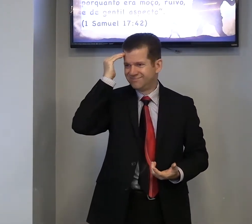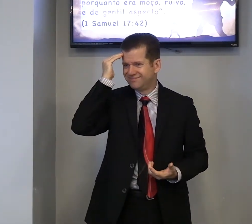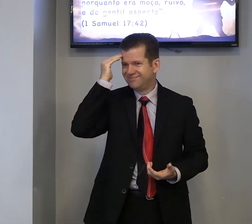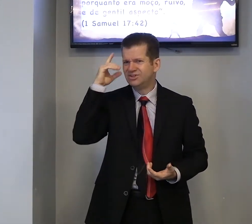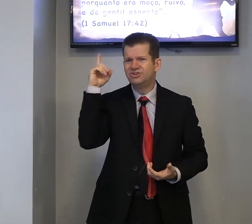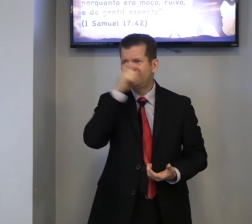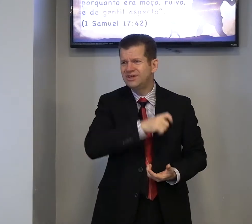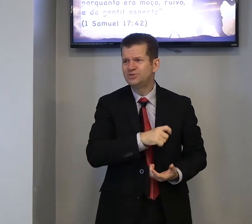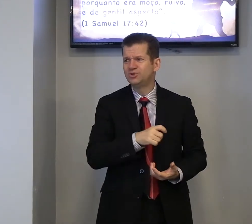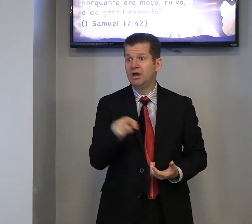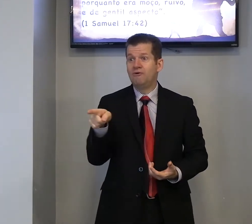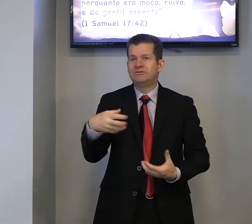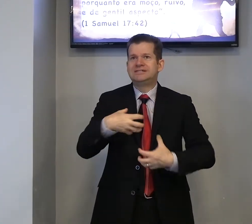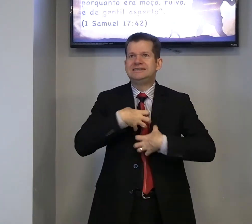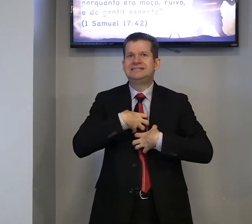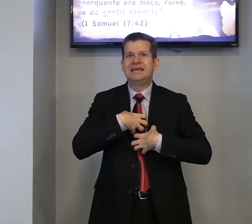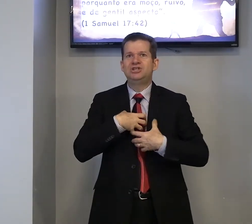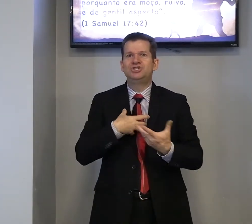difícil, você se sente,